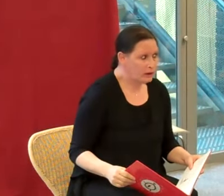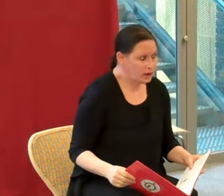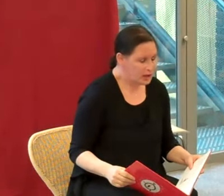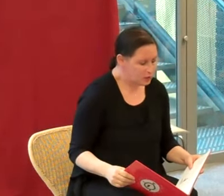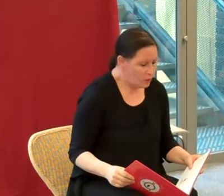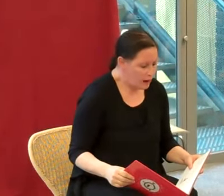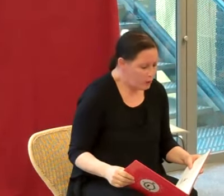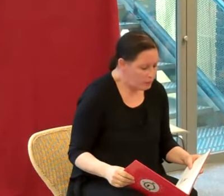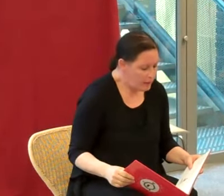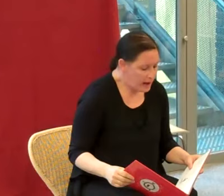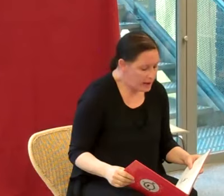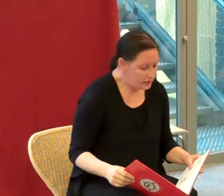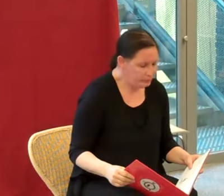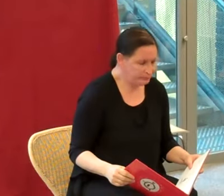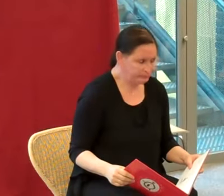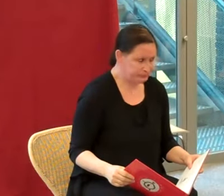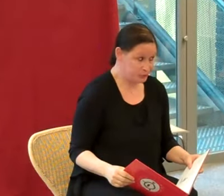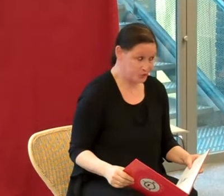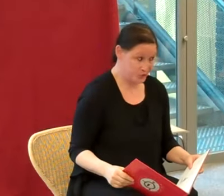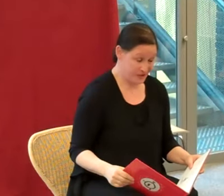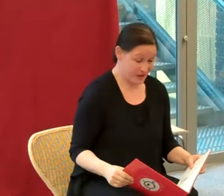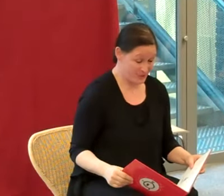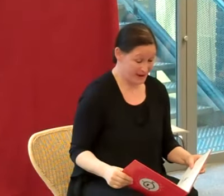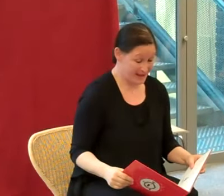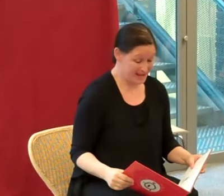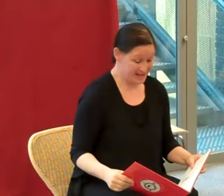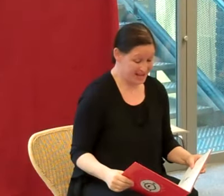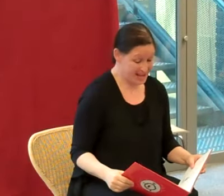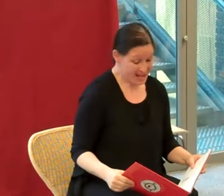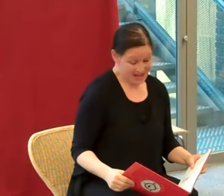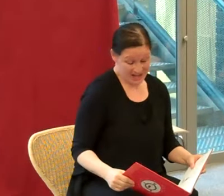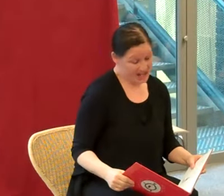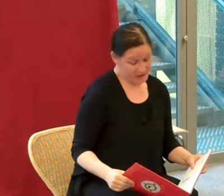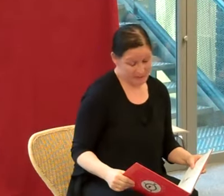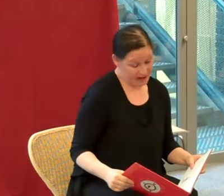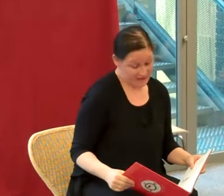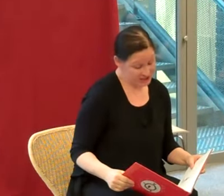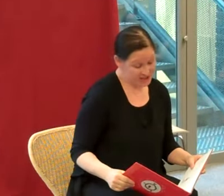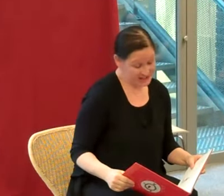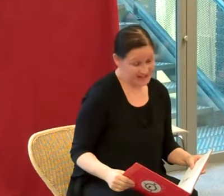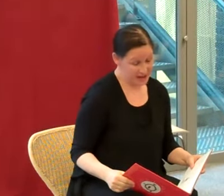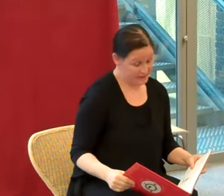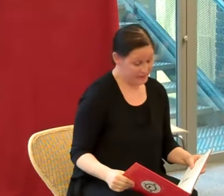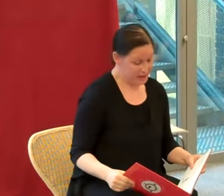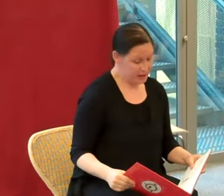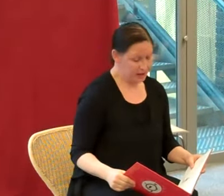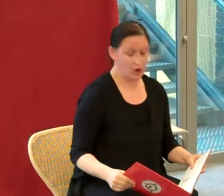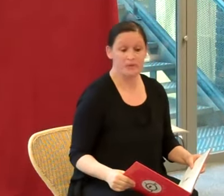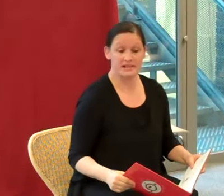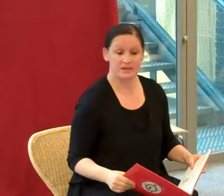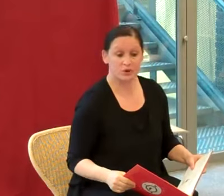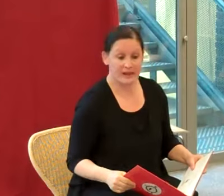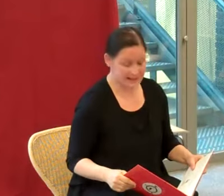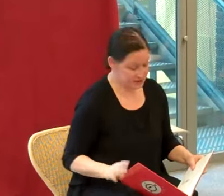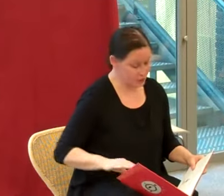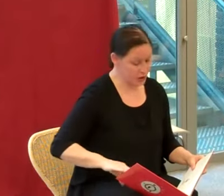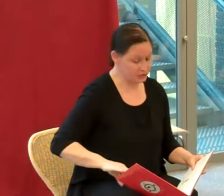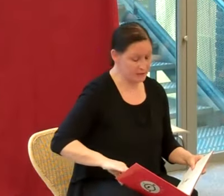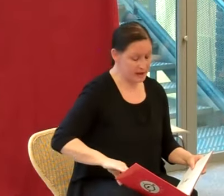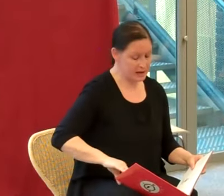Les trois compères, tous sautèrent embarrassés. Ils n'avaient pas réfléchi à cela. Ils remurent cette conversation l'un de l'un,